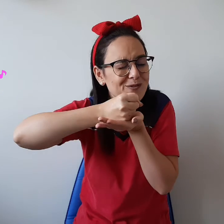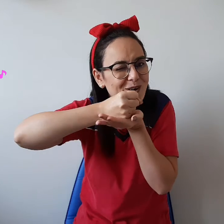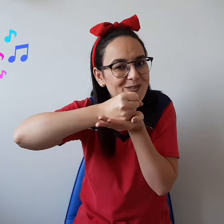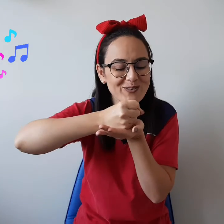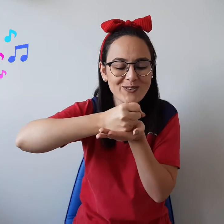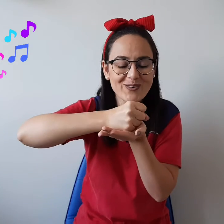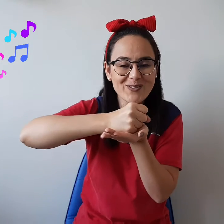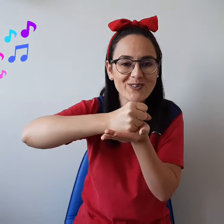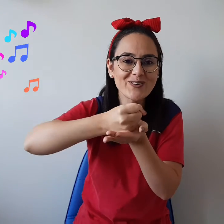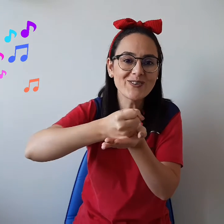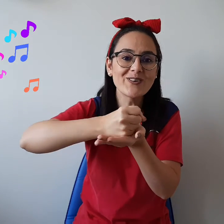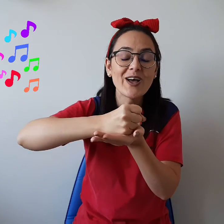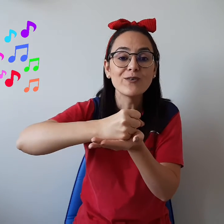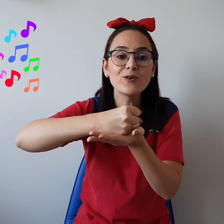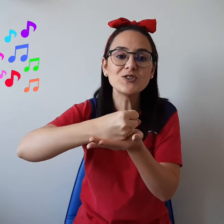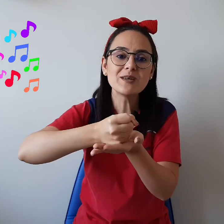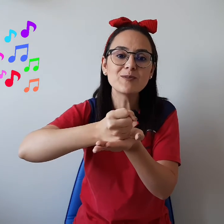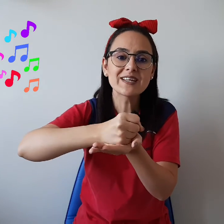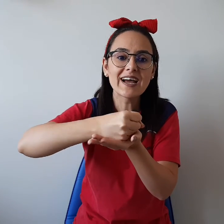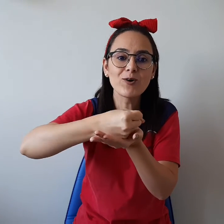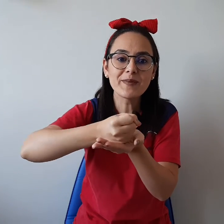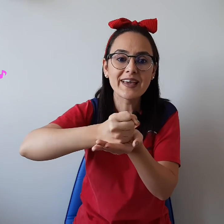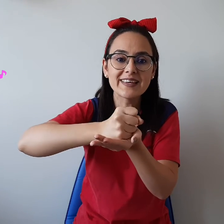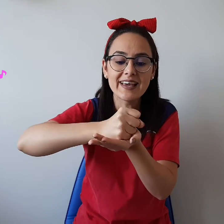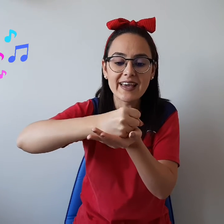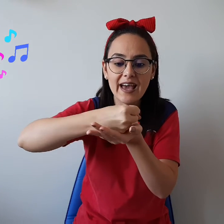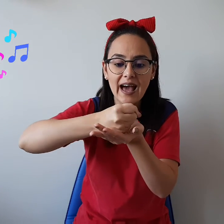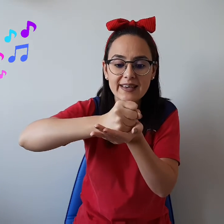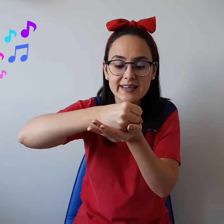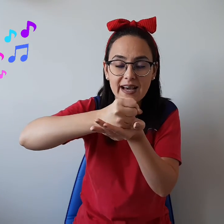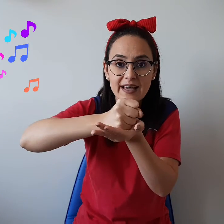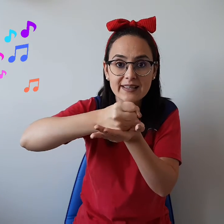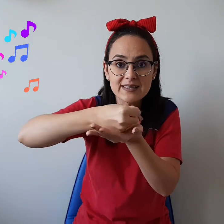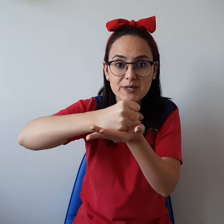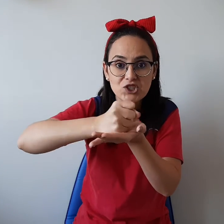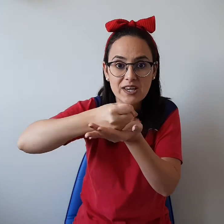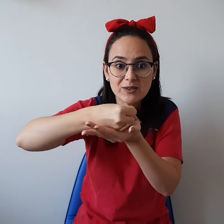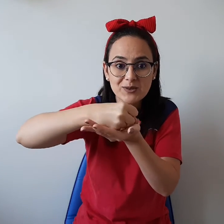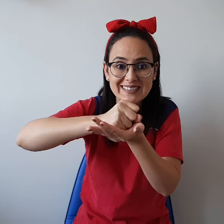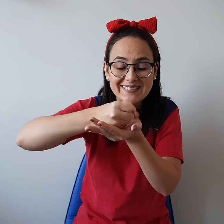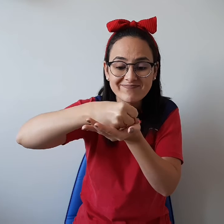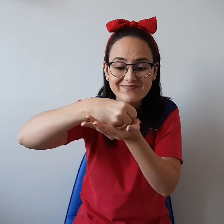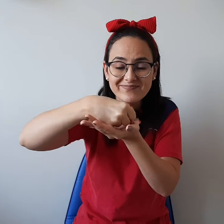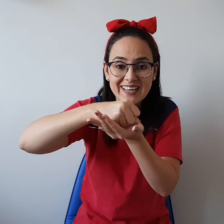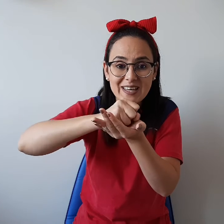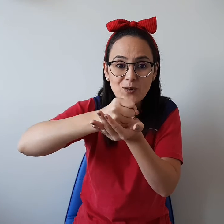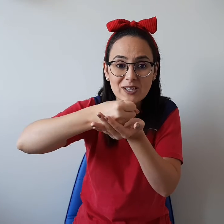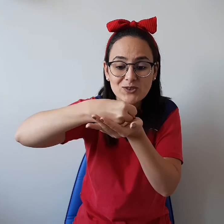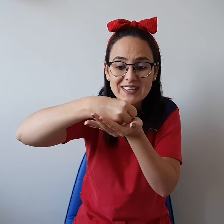fofo! Vou te mostrar como é que é. Ai, está se mexendo. Eu acho